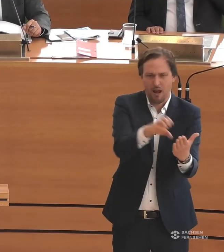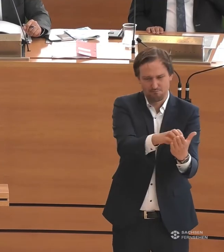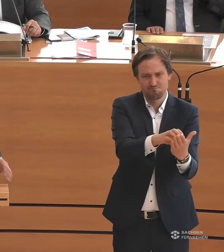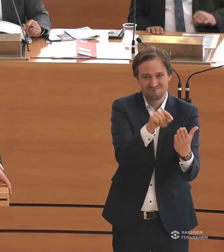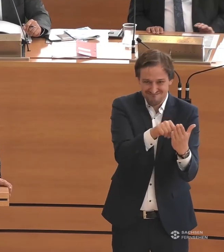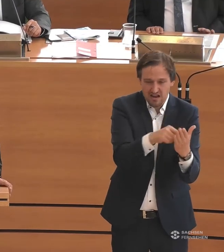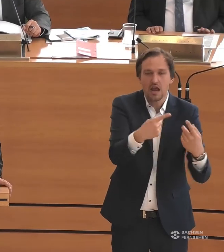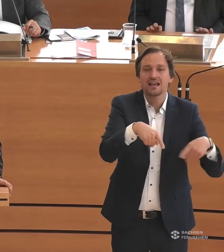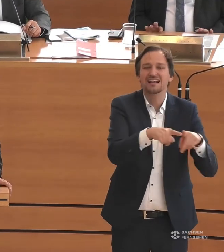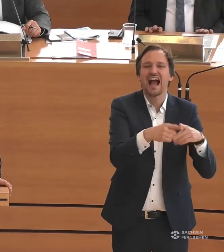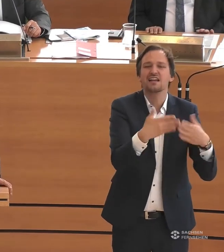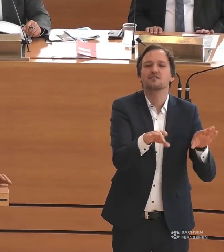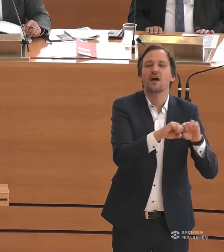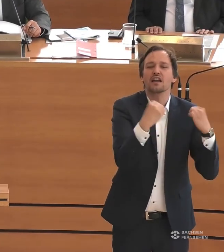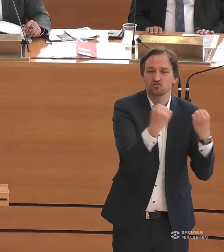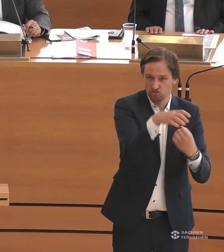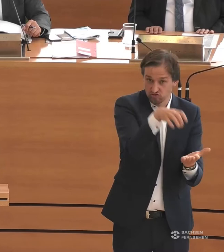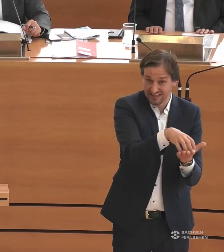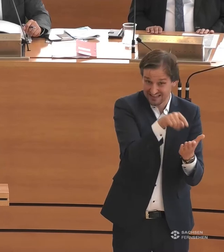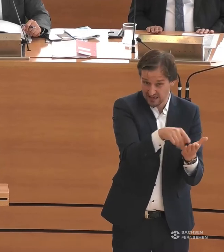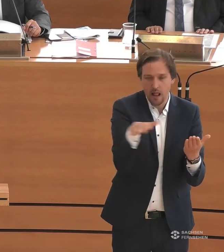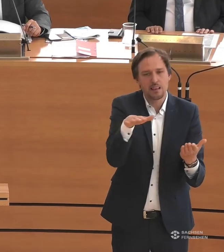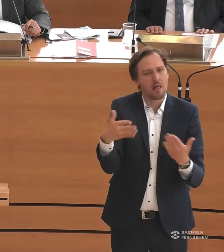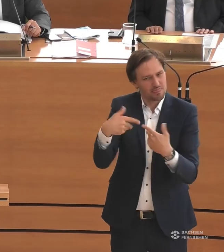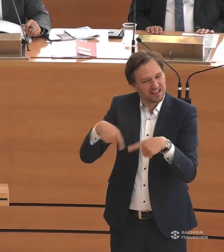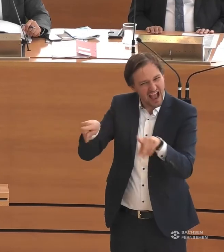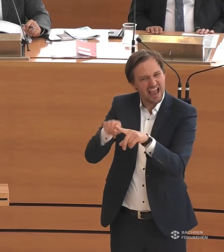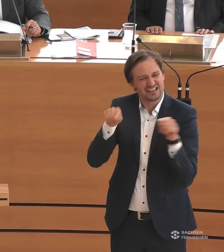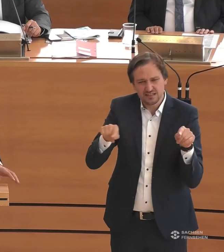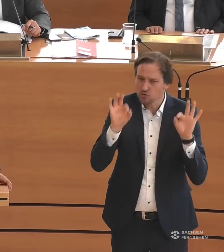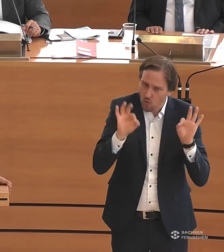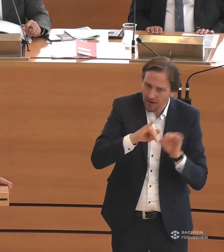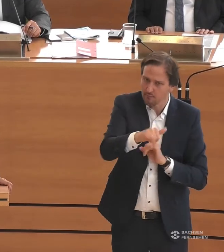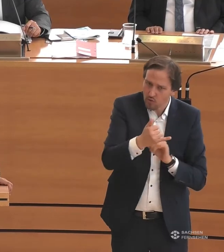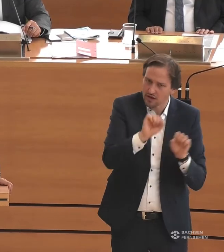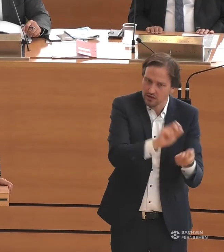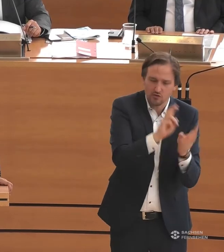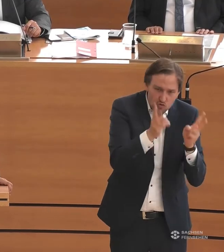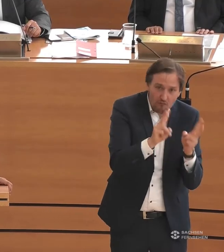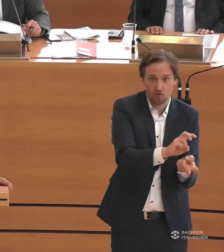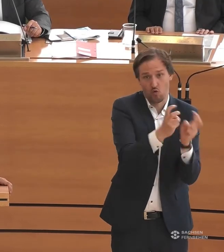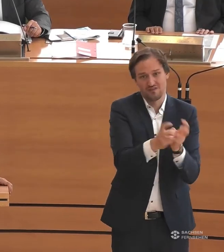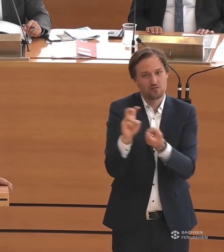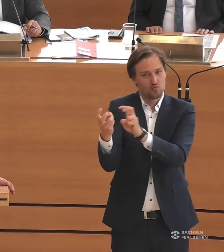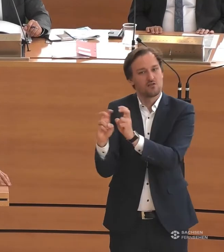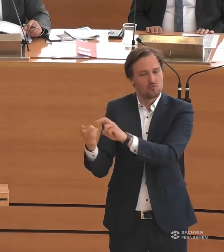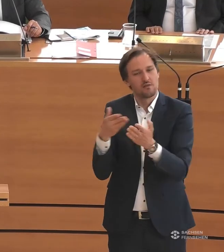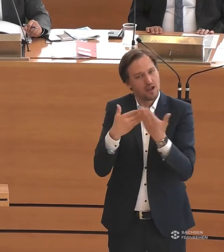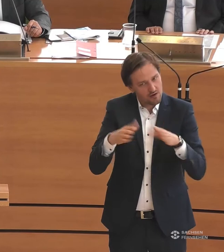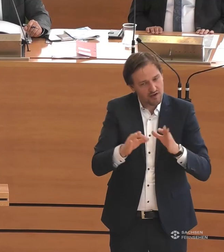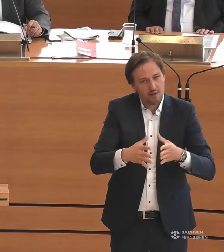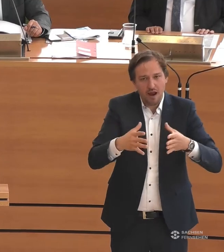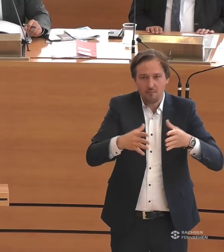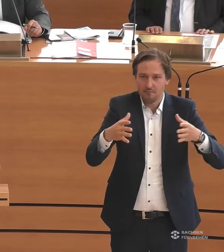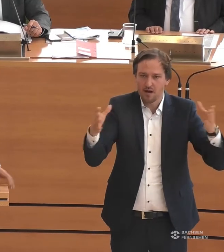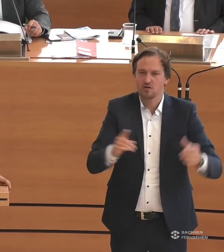denen die kreisfreien Städte und die Landkreise ganz konkret Projekte vor Ort umsetzen können. Insofern glaube ich, dass wir auf